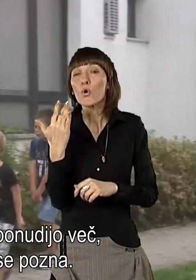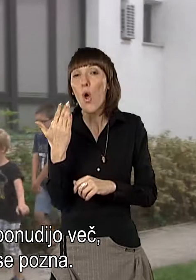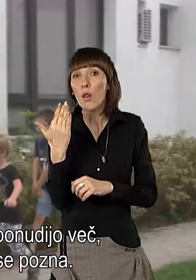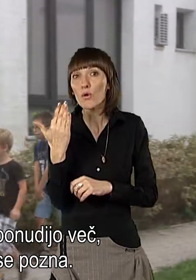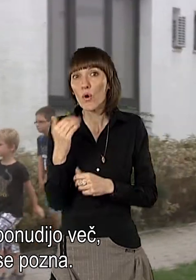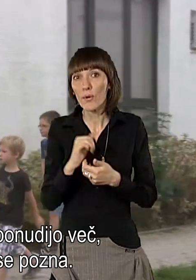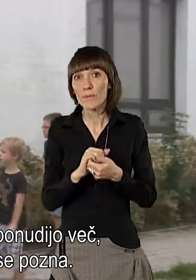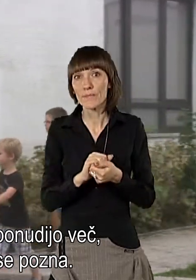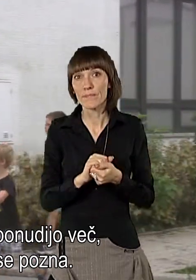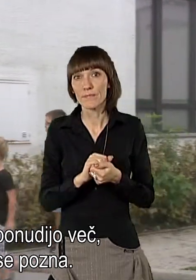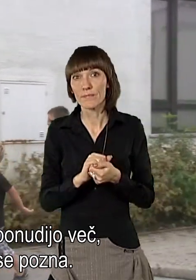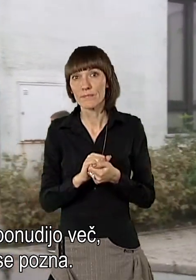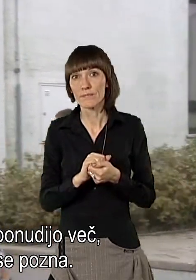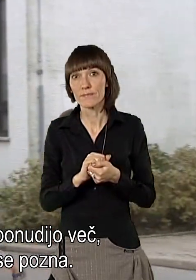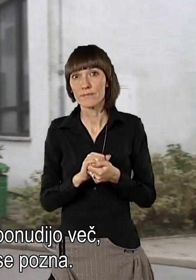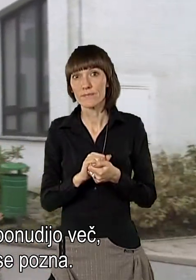koliko